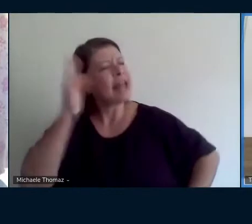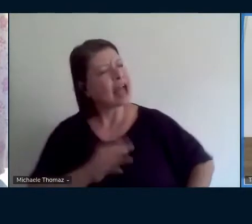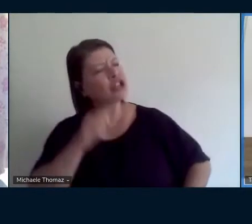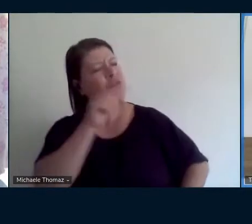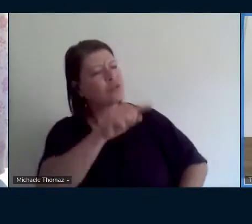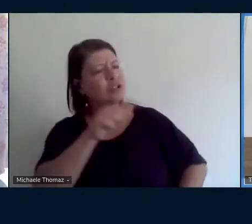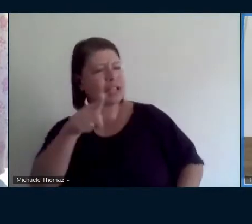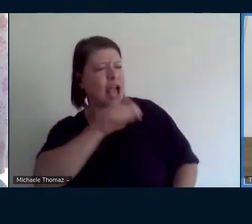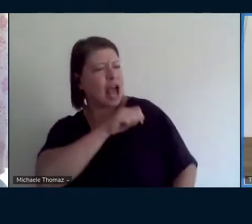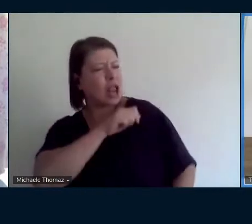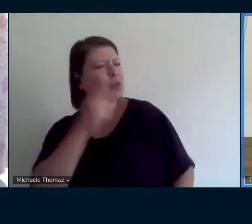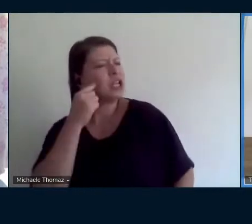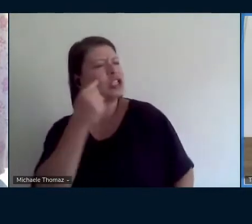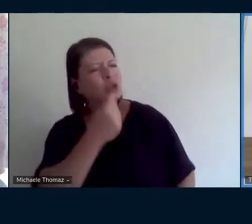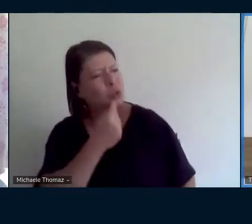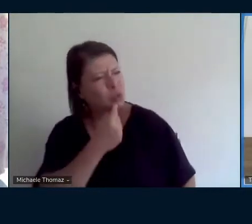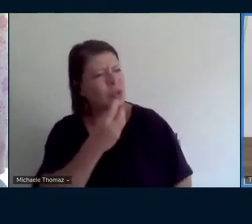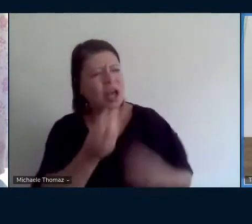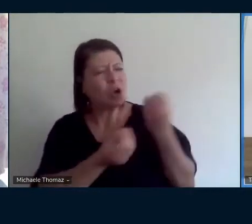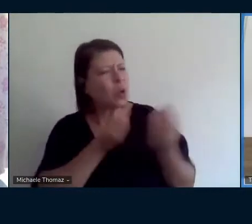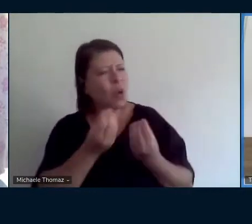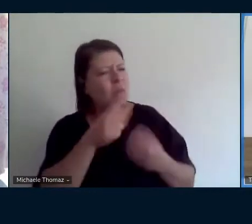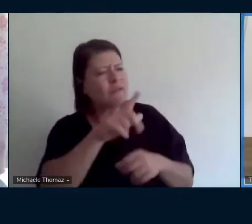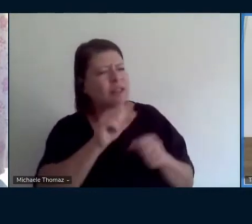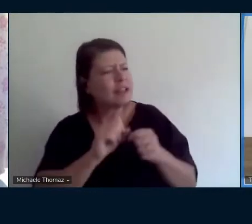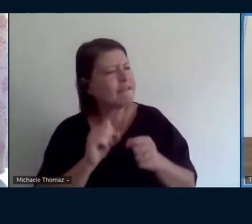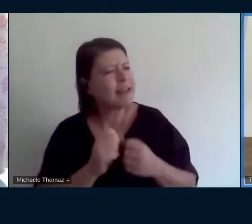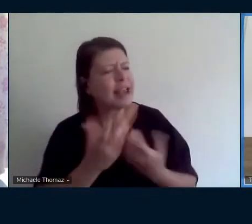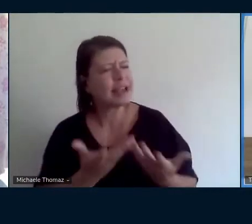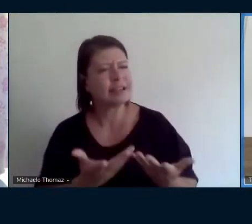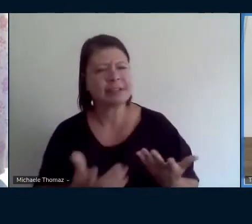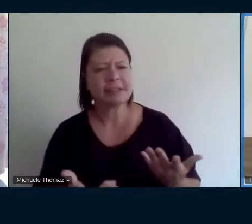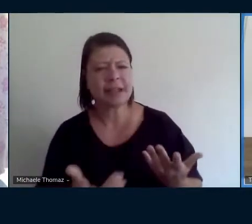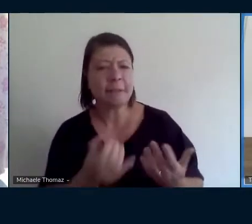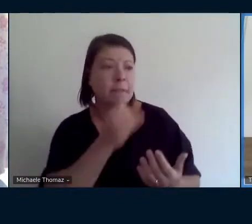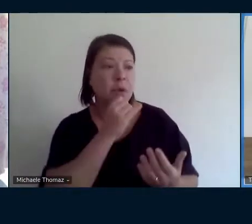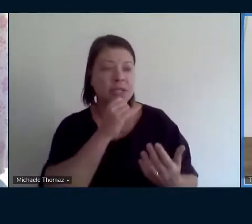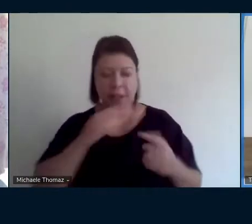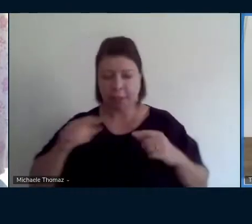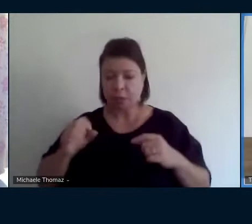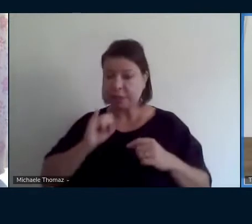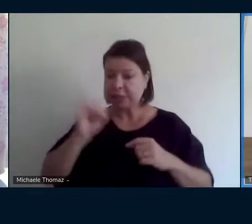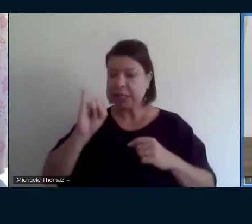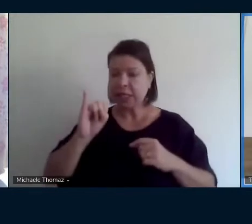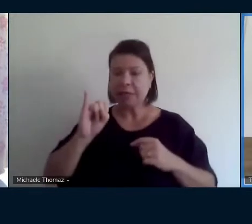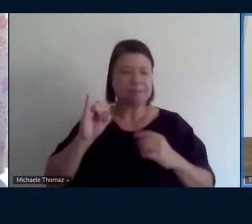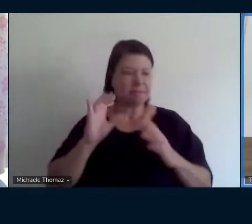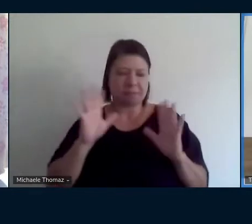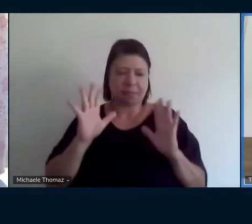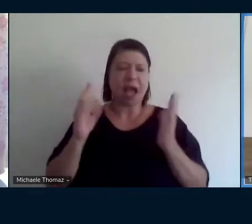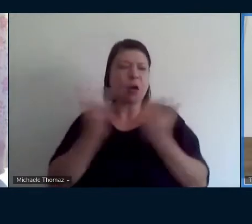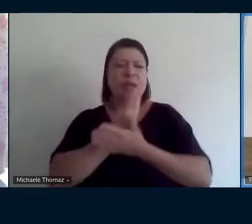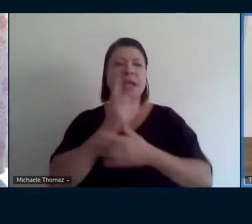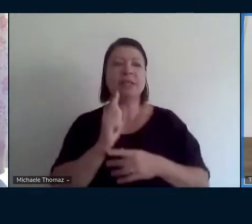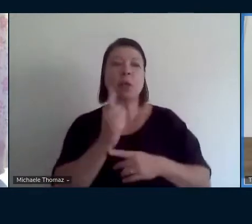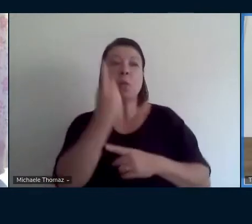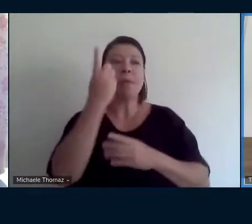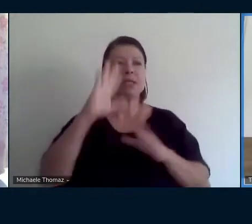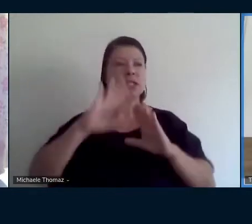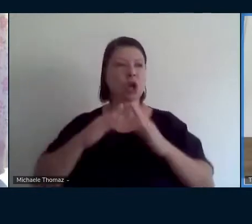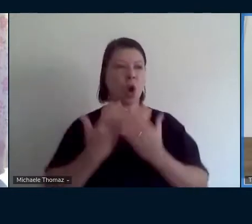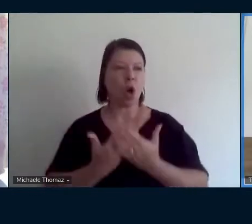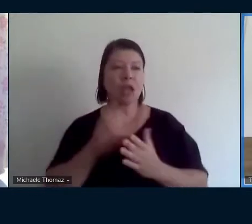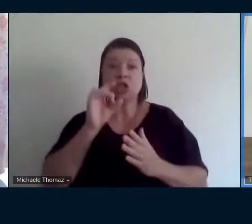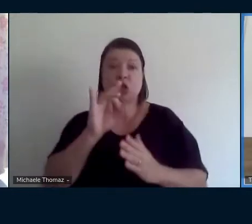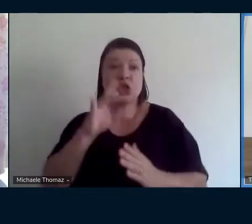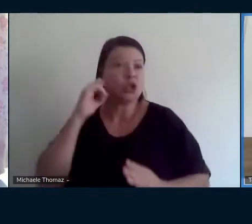como que você faz se você estivesse numa escola que só tem estudantes surdos? Ou como que você faz se você